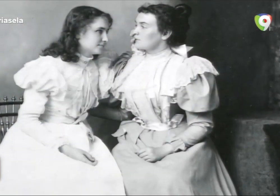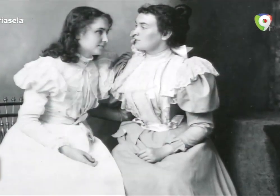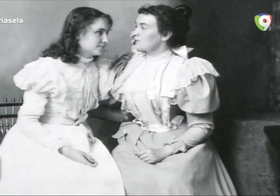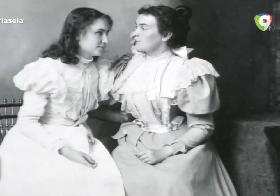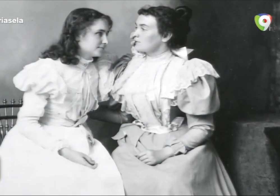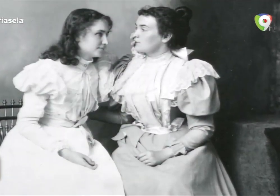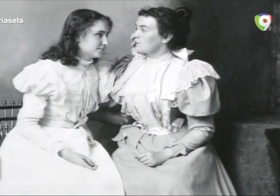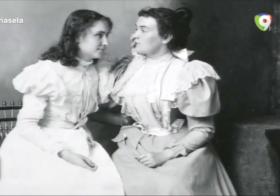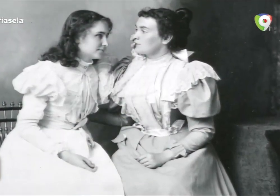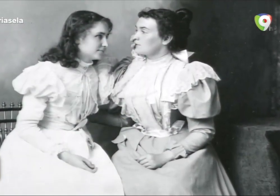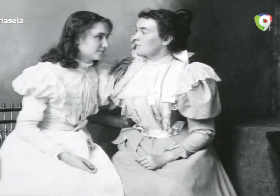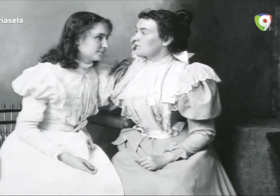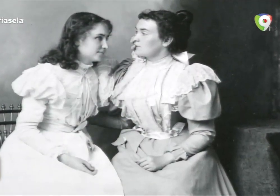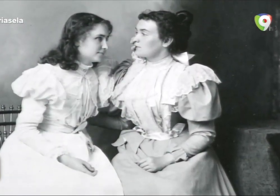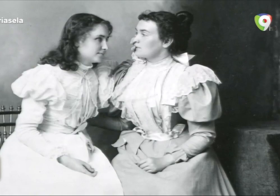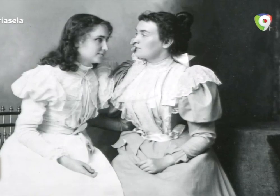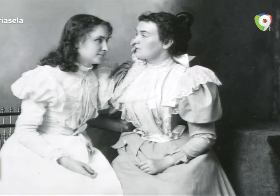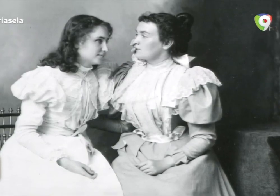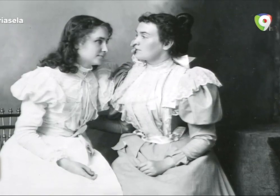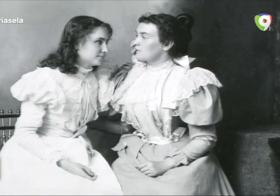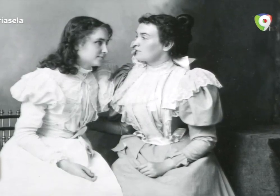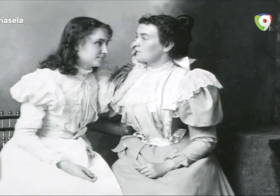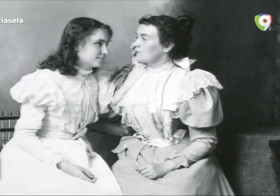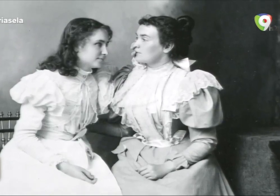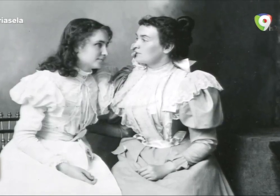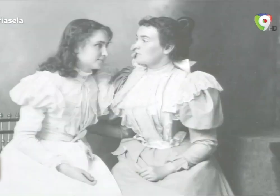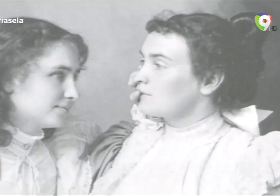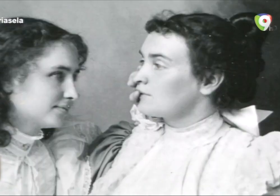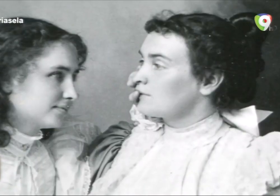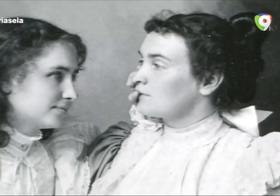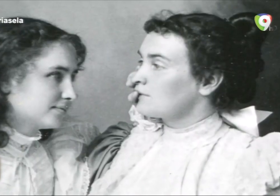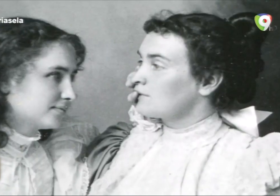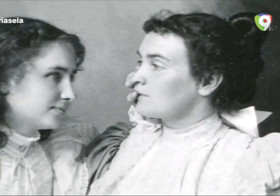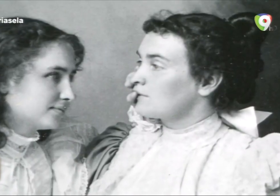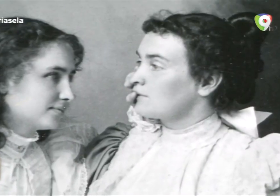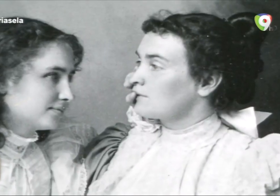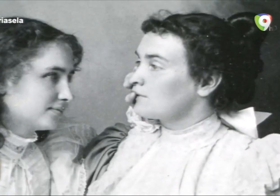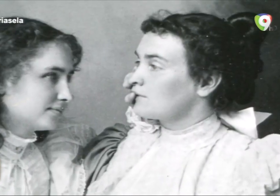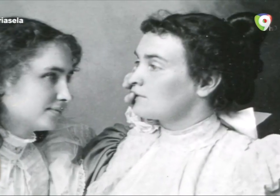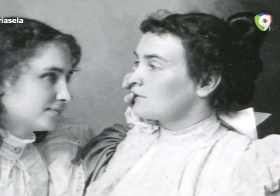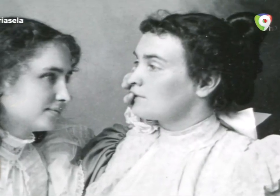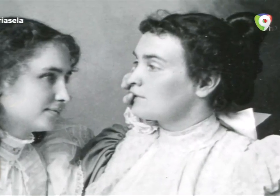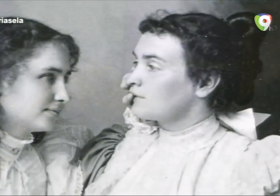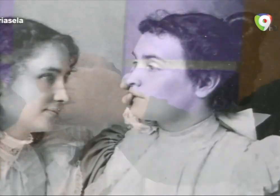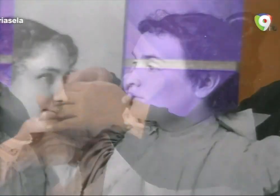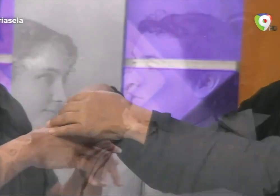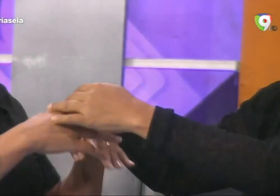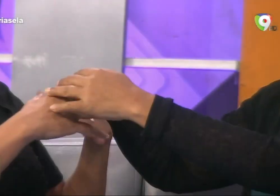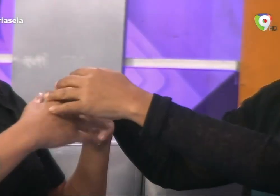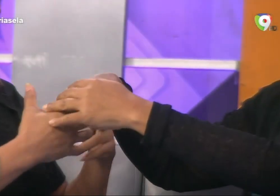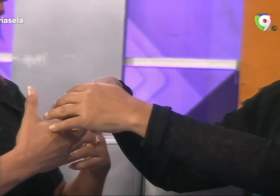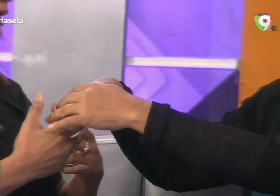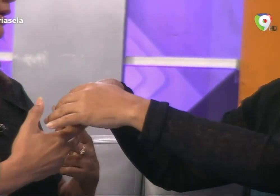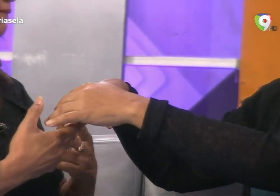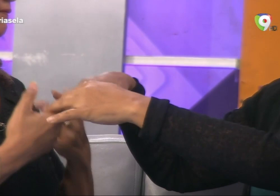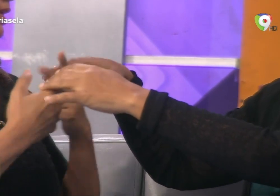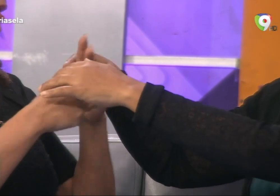existe una asociación para estas personas en República Dominicana y estas personas están llevando una vida normal